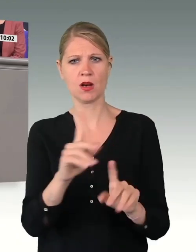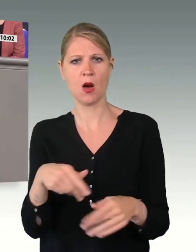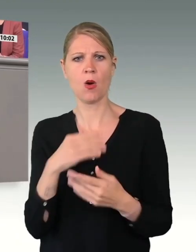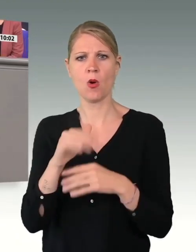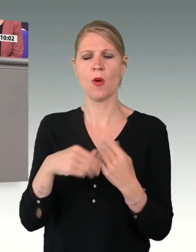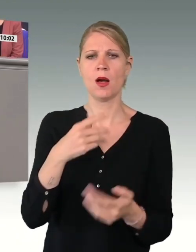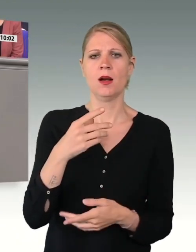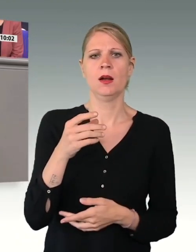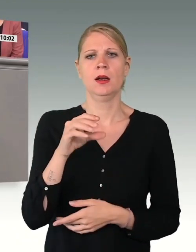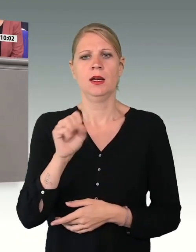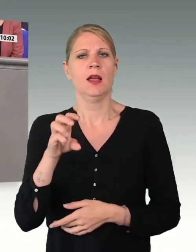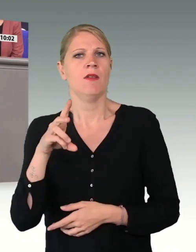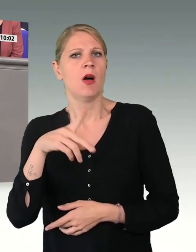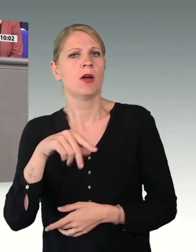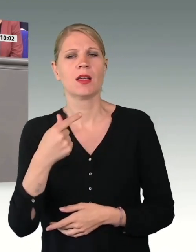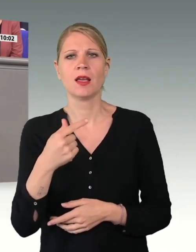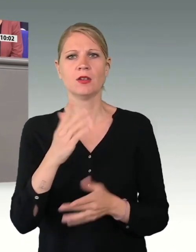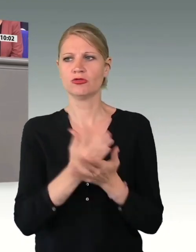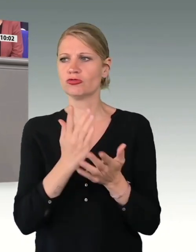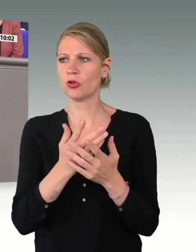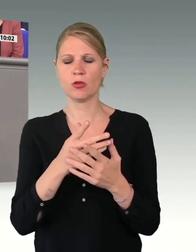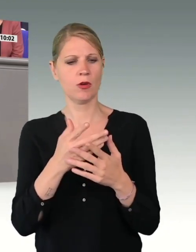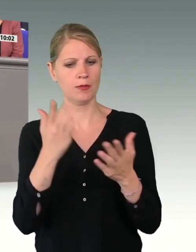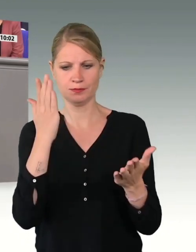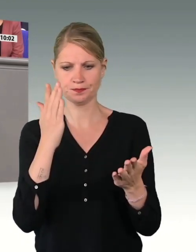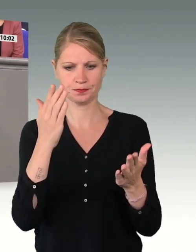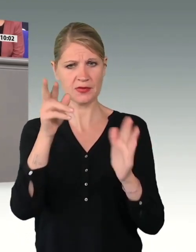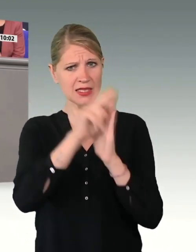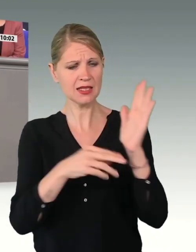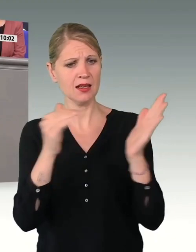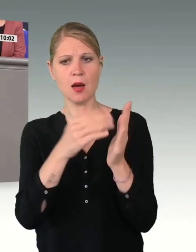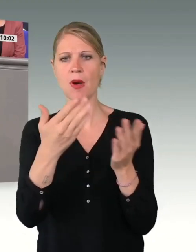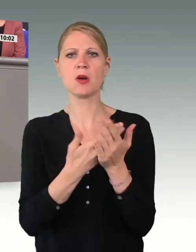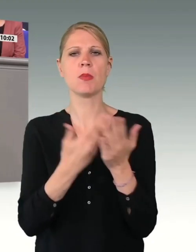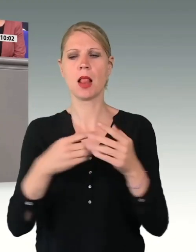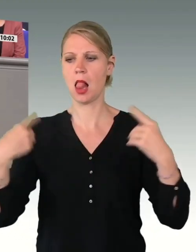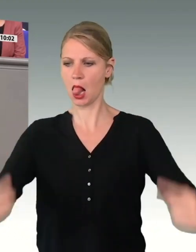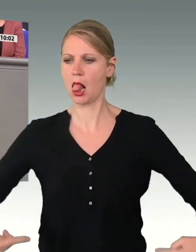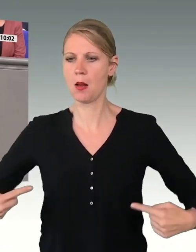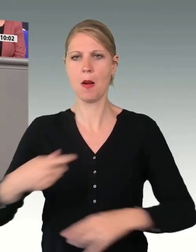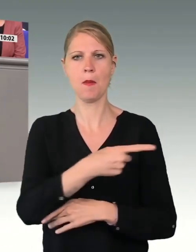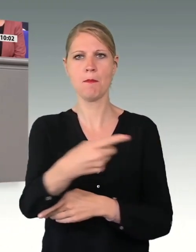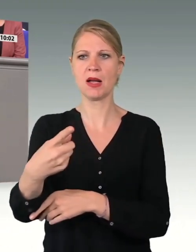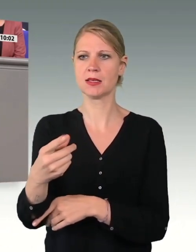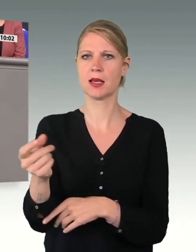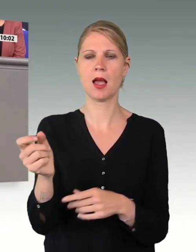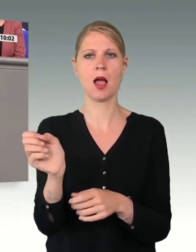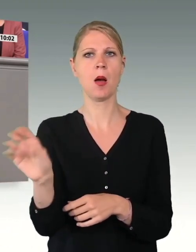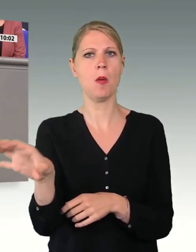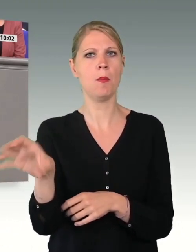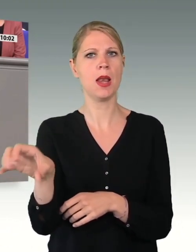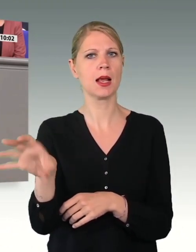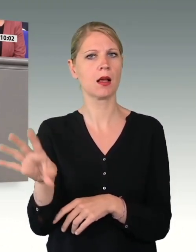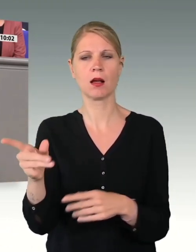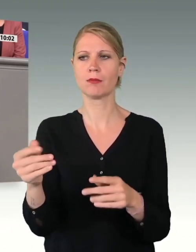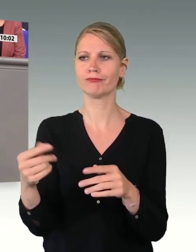Panzer, bei dem ein Blinker nicht richtig blinkt, vorübergehend stillgelegt werden muss? Sind es nicht wir, die zu Recht betroffen und erschrocken die Beispiele von